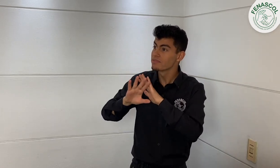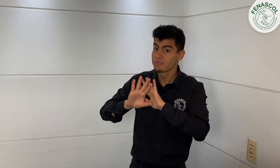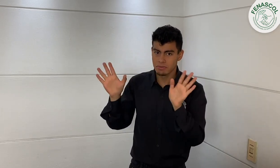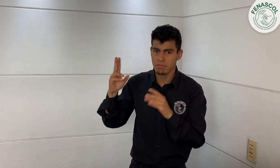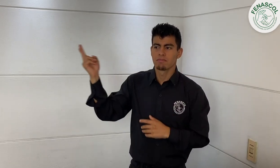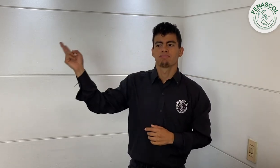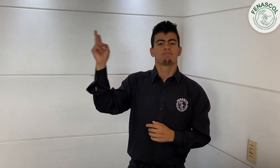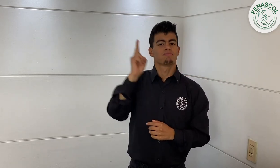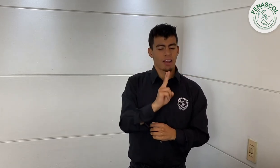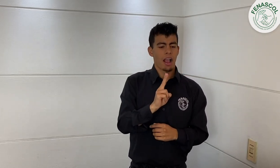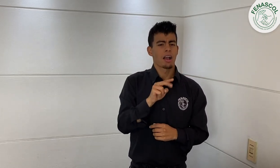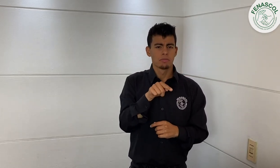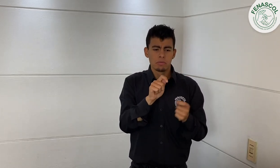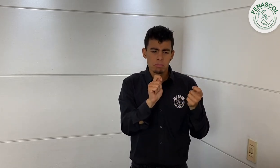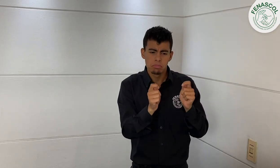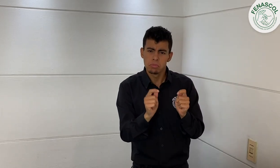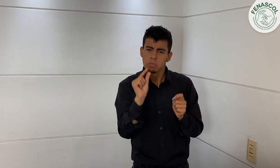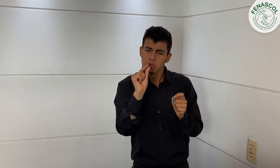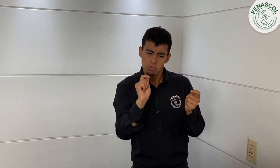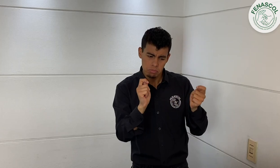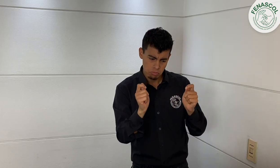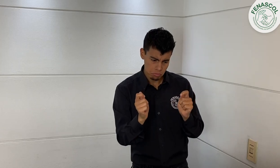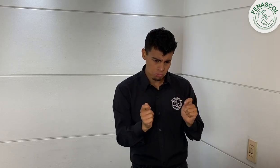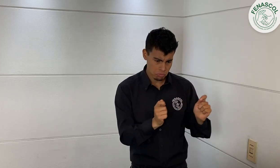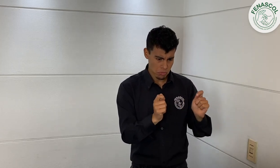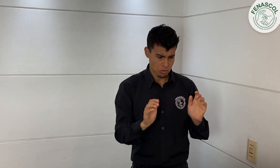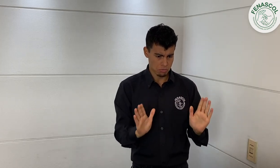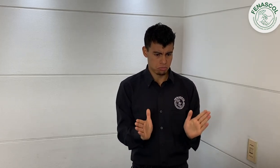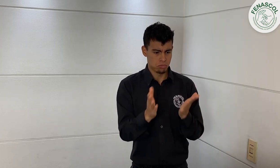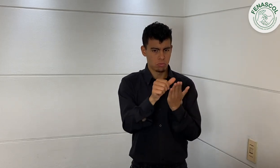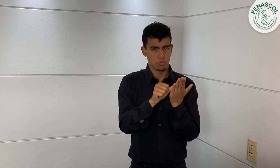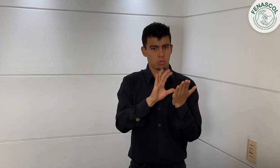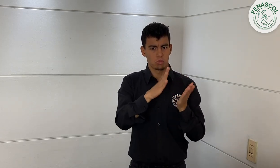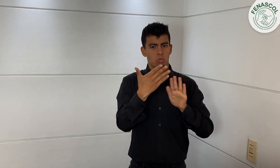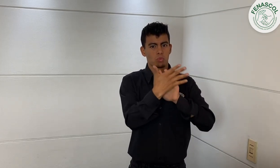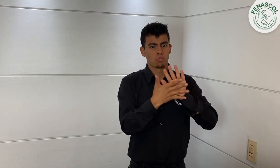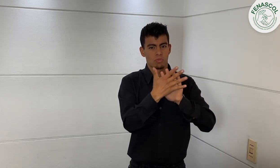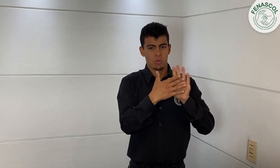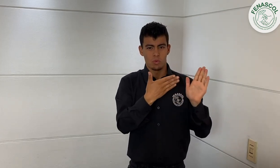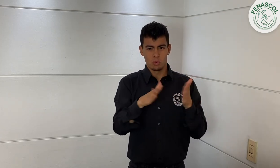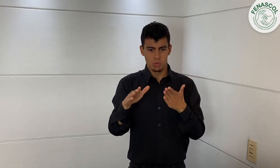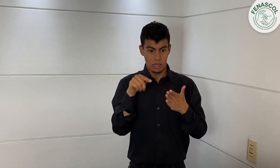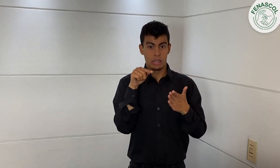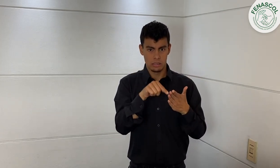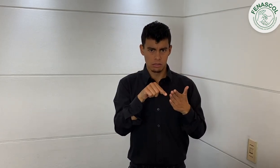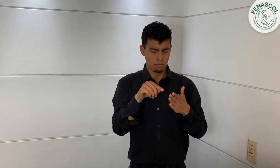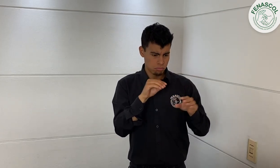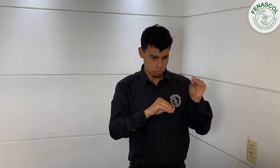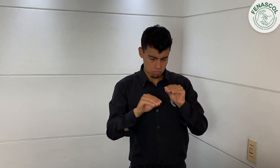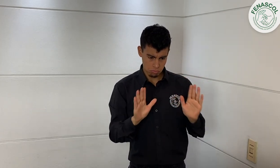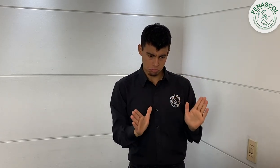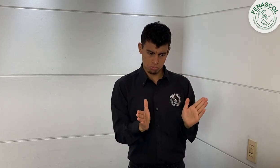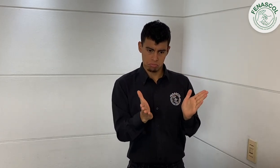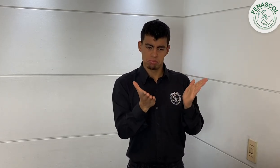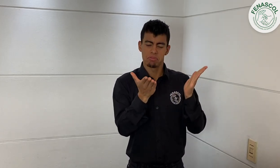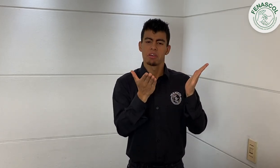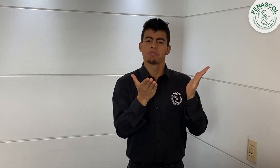otros que les hacían falta. Con esa información, al llegar a Colombia, hicieron una actualización sencilla del programa y los